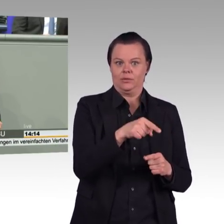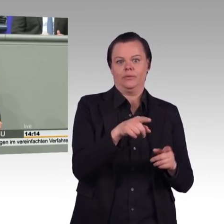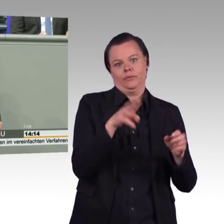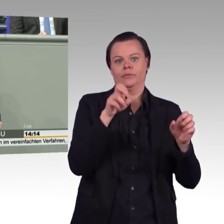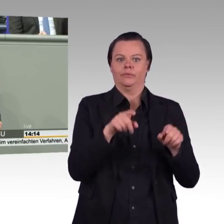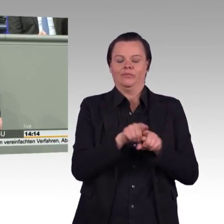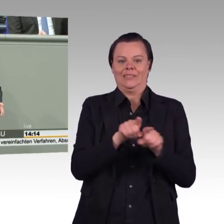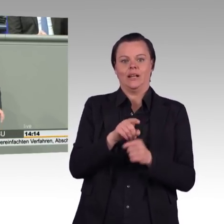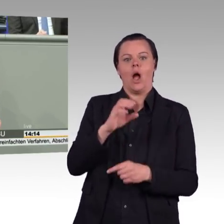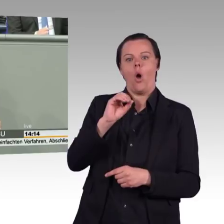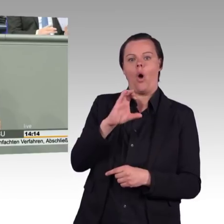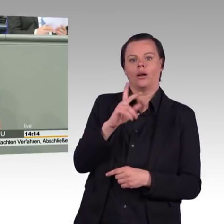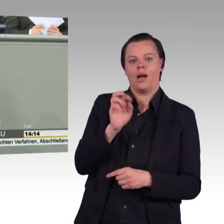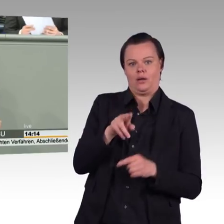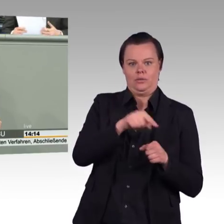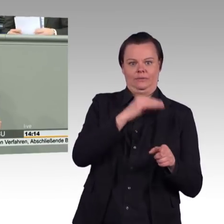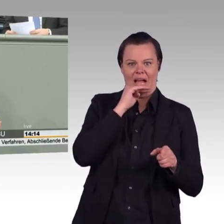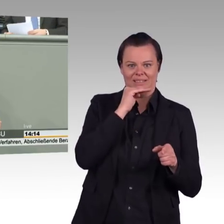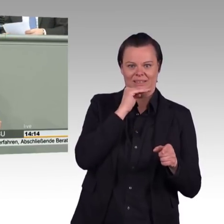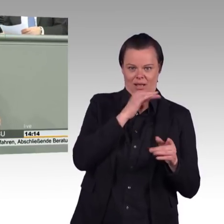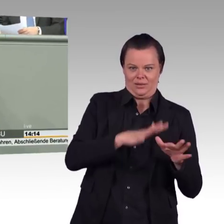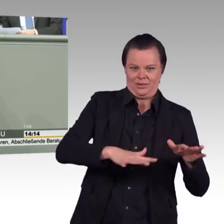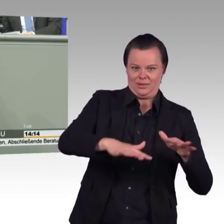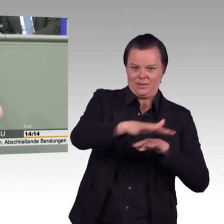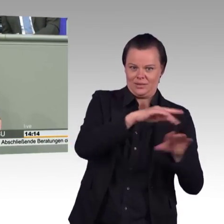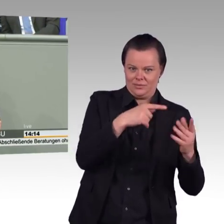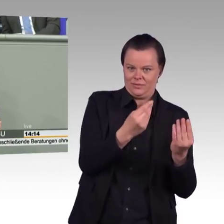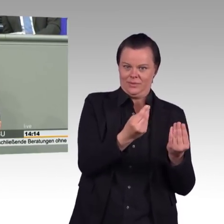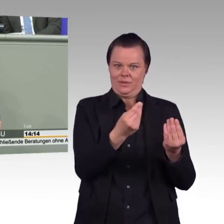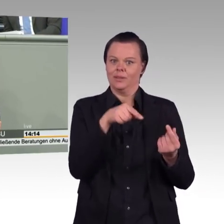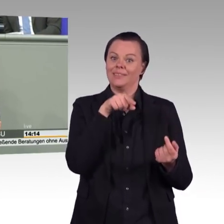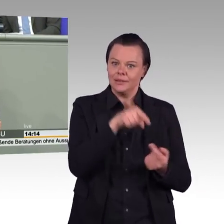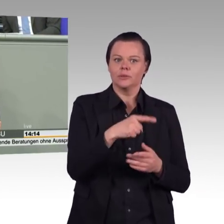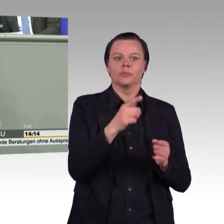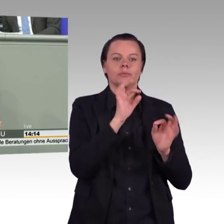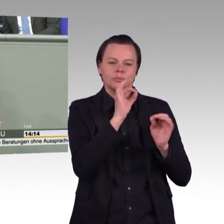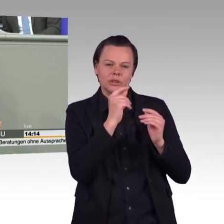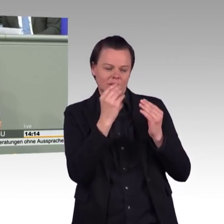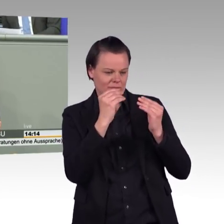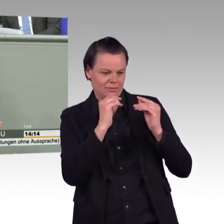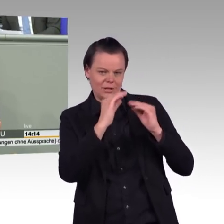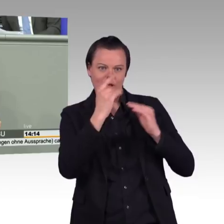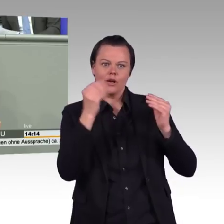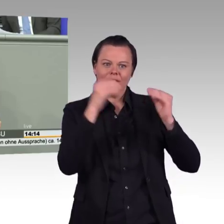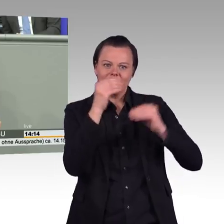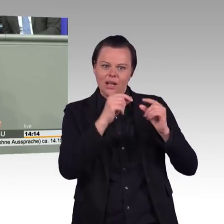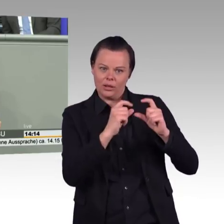zu beseitigen. Und mit Kollegen aus der Lausitz, zwei lachen gerade. Wir haben in der letzten Legislaturperiode